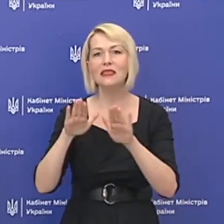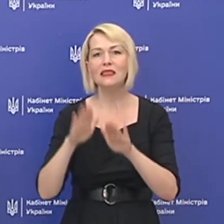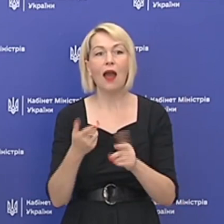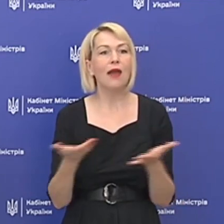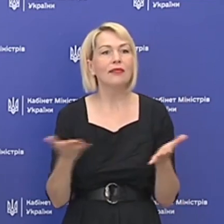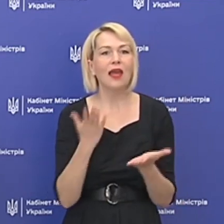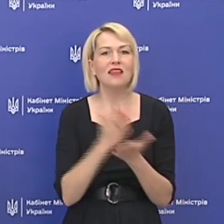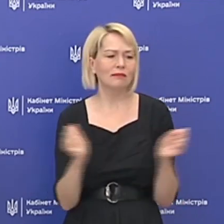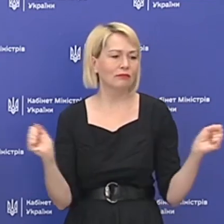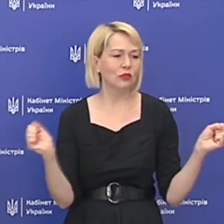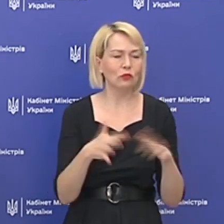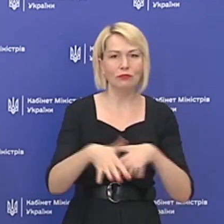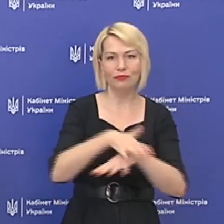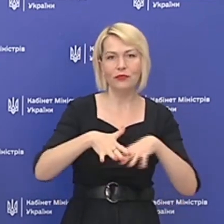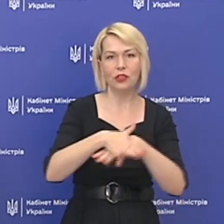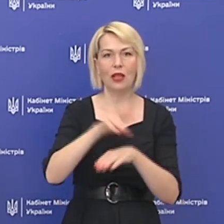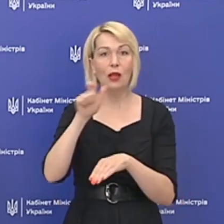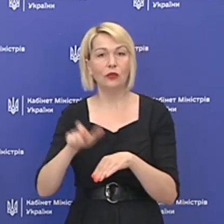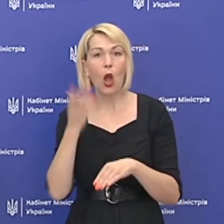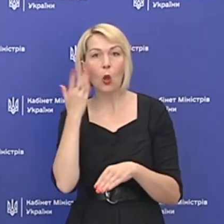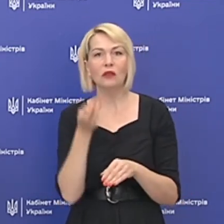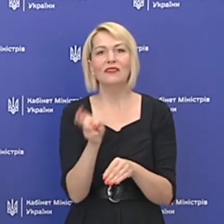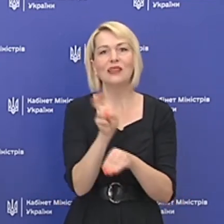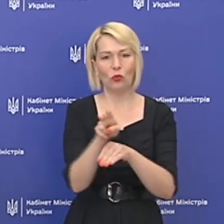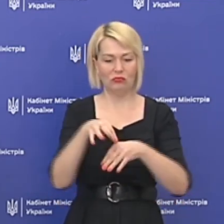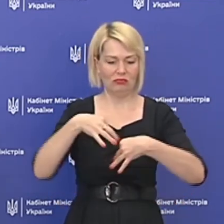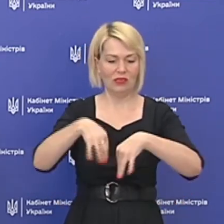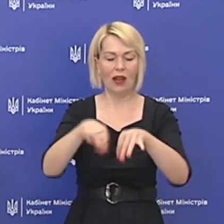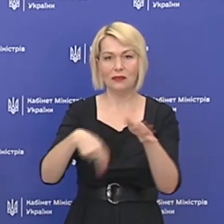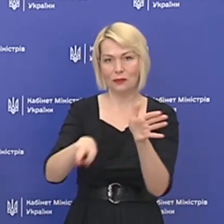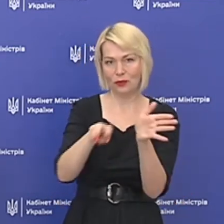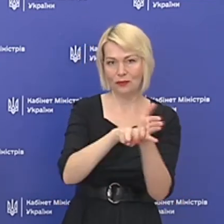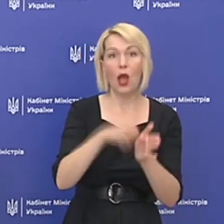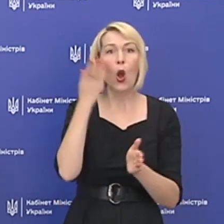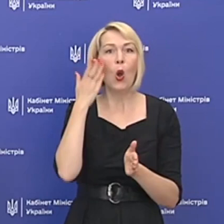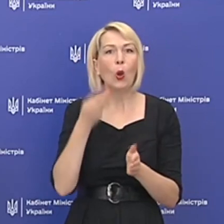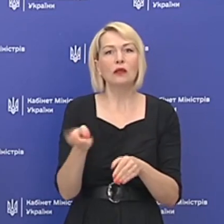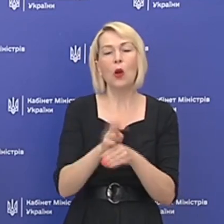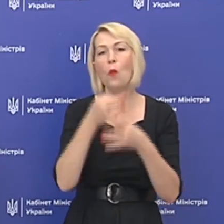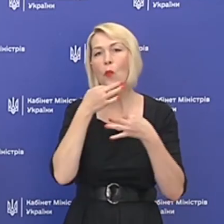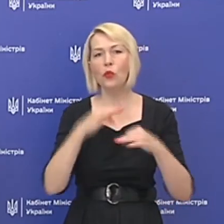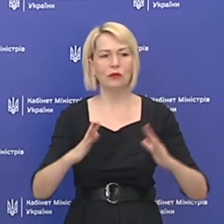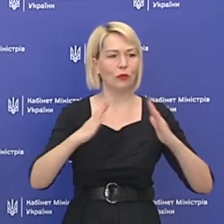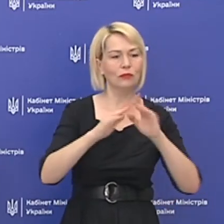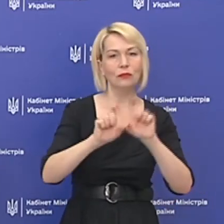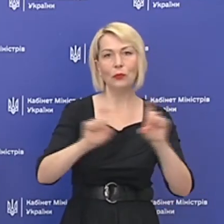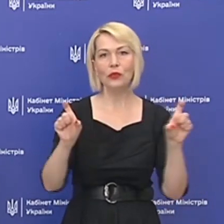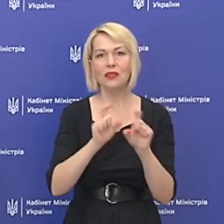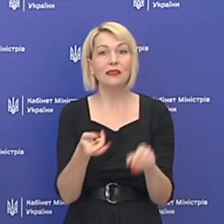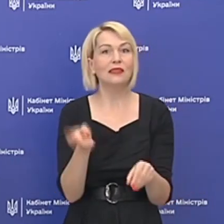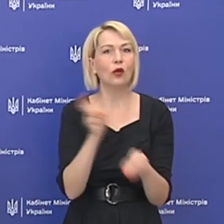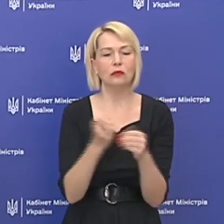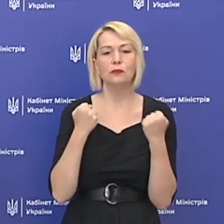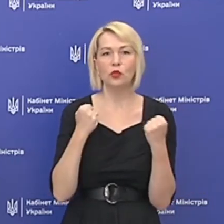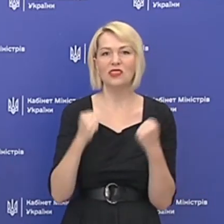де є велике скупчення людей. Коли ви заходите в транспорт, коли ви заходите в будь-яку будівлю, коли ви заходите в